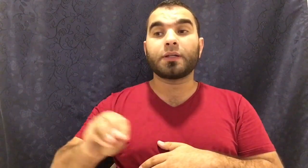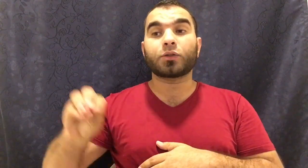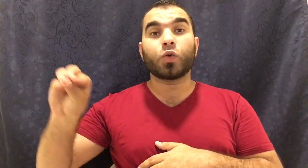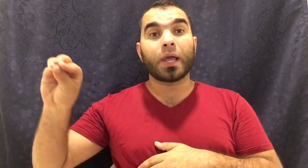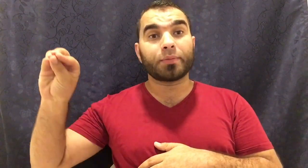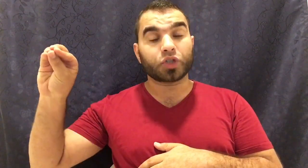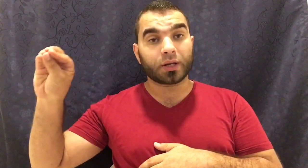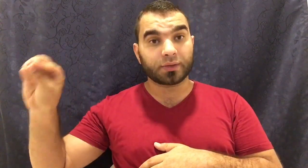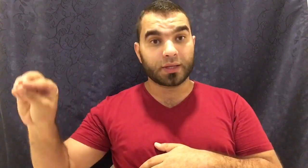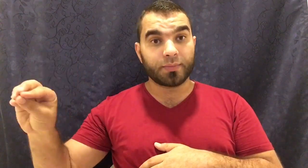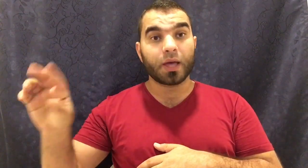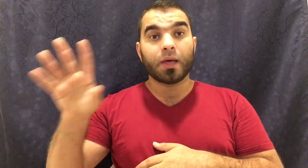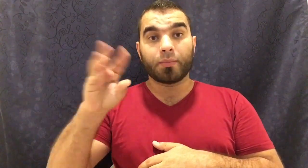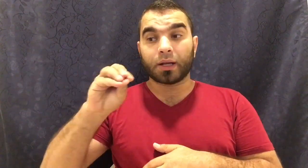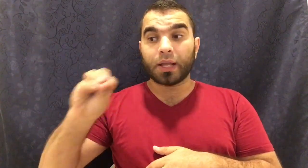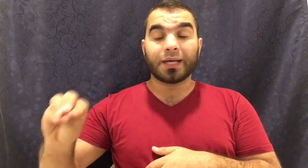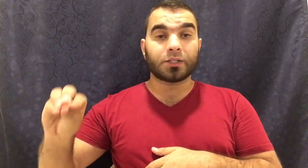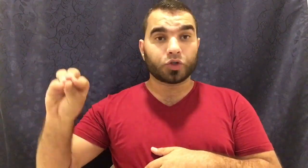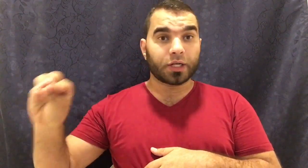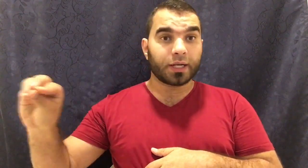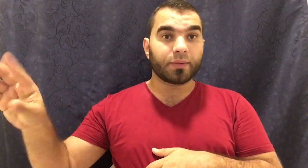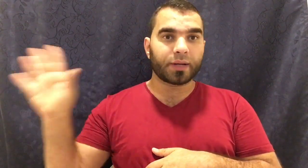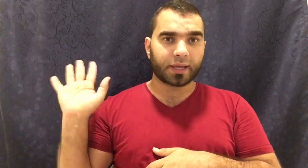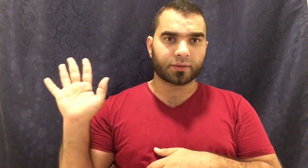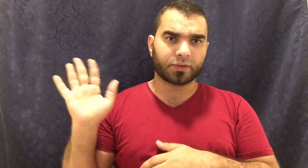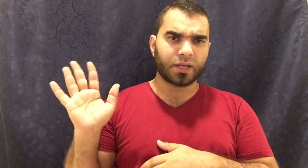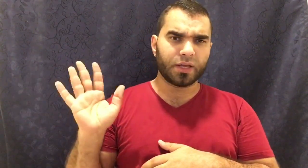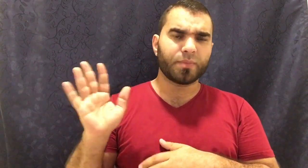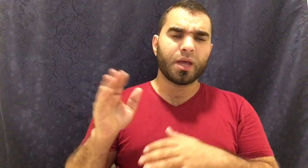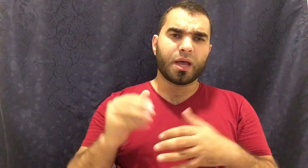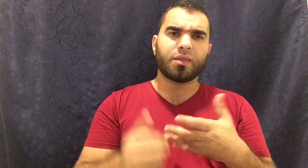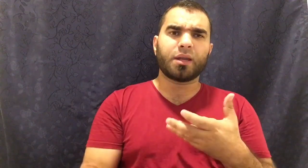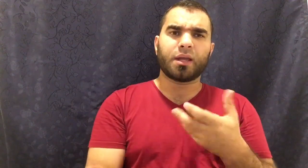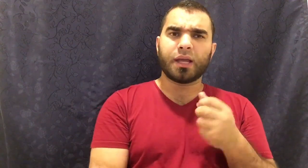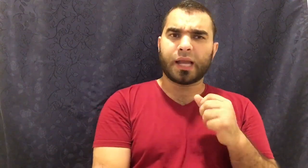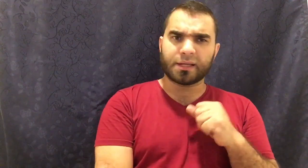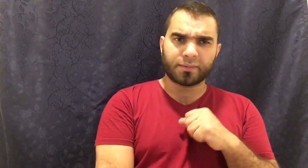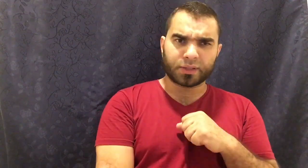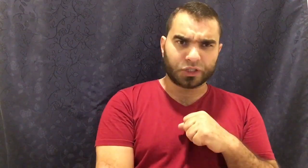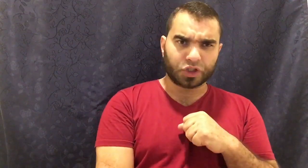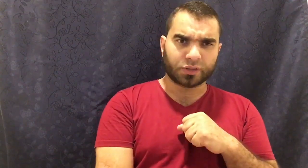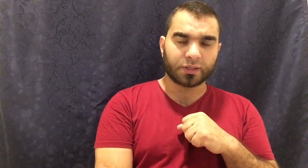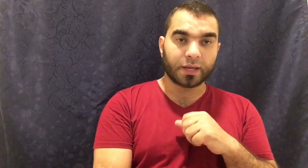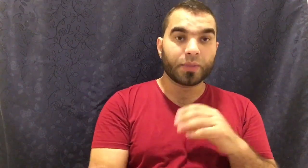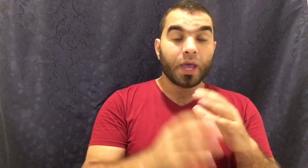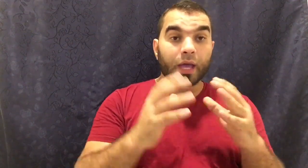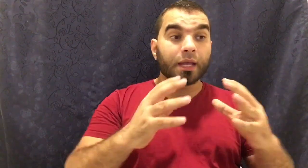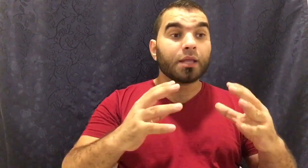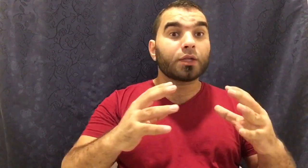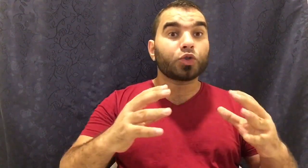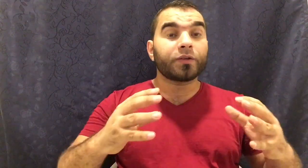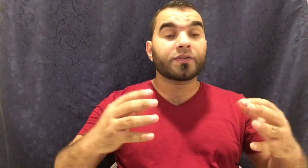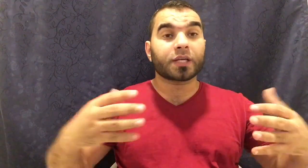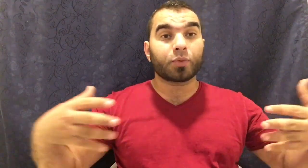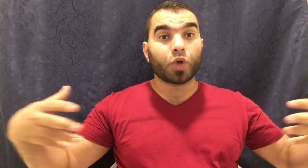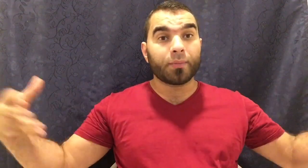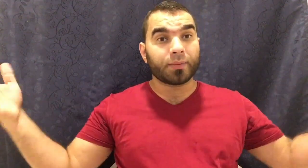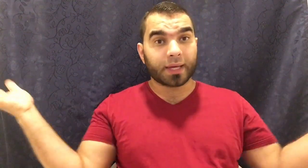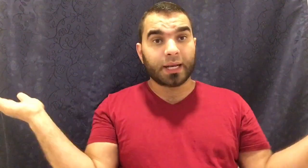ديت كلها بشرة طيبة من الله عز وجل لك بالخير طيب إذن إيه الحزم بتاع الشيطان ده؟ أنك أنت تشوف نفسك بتقع من مكان